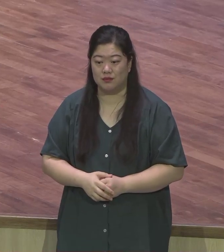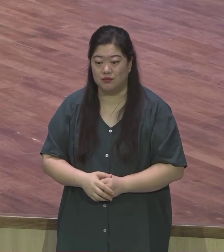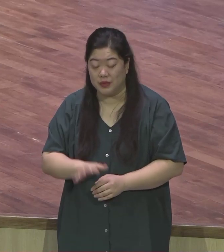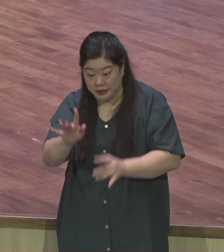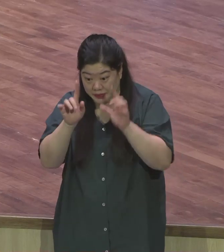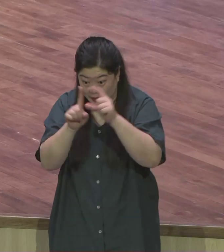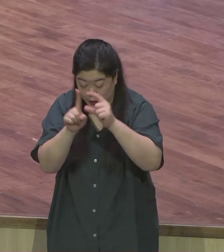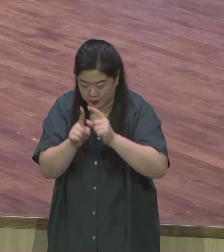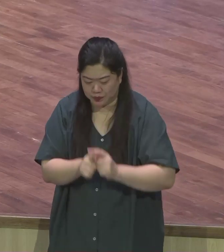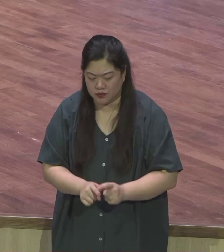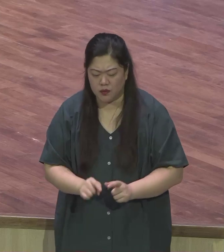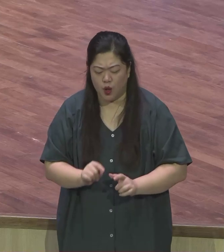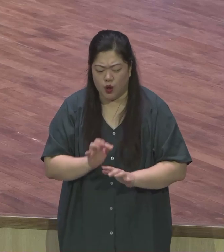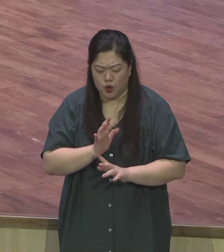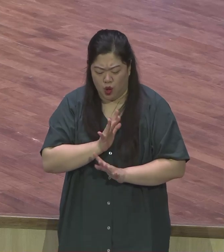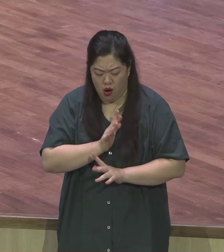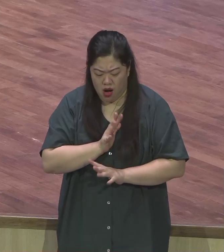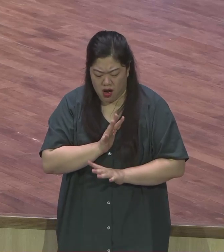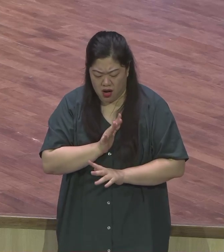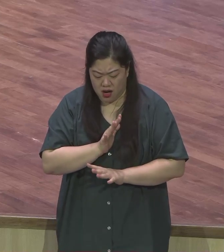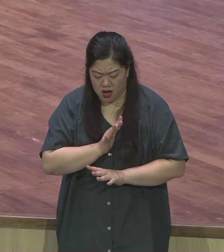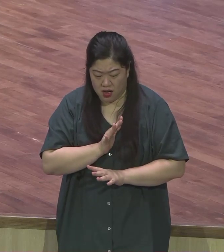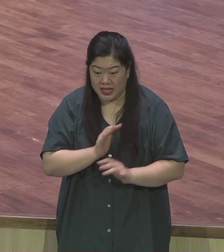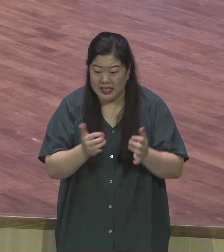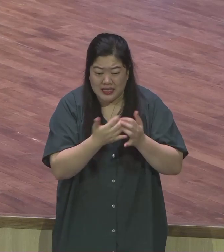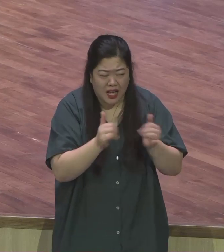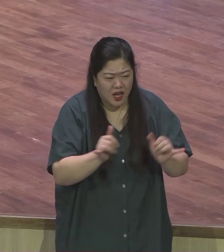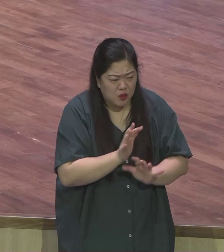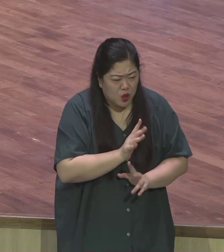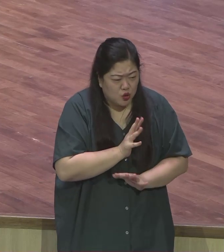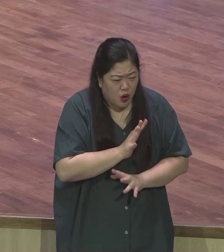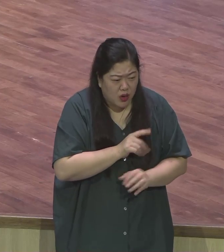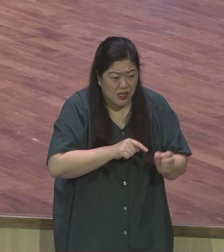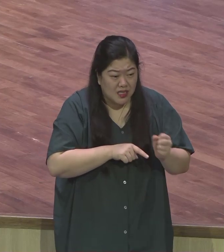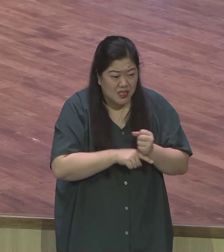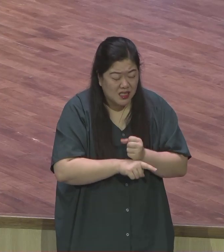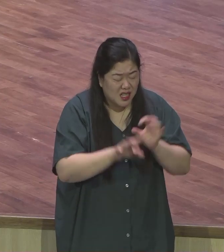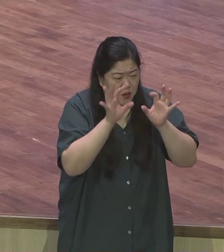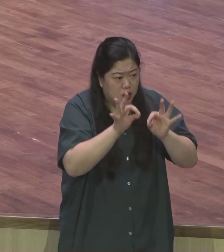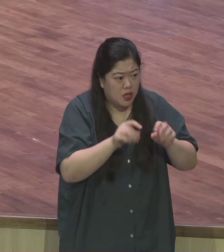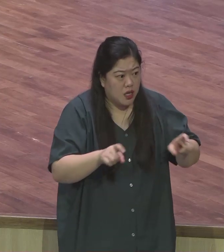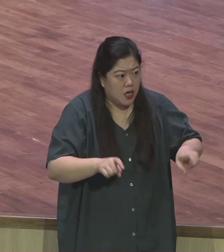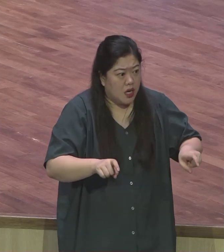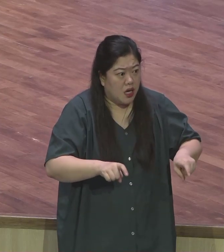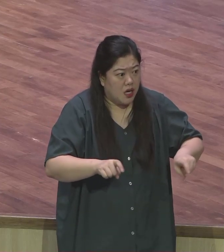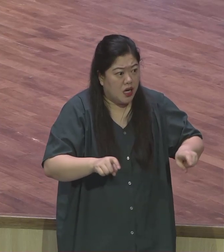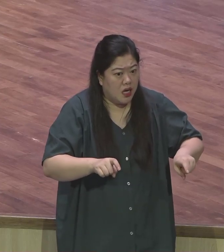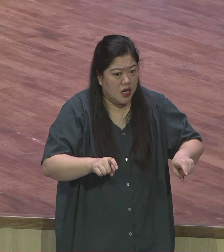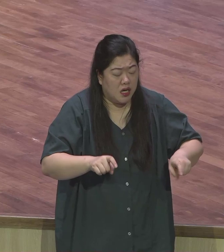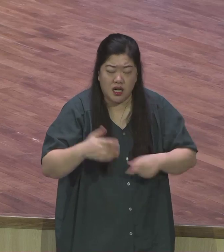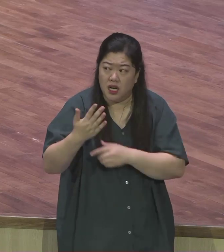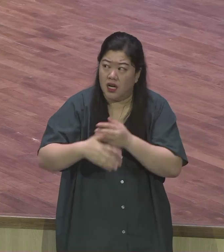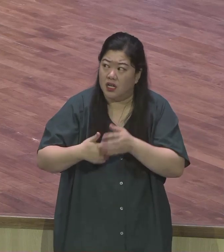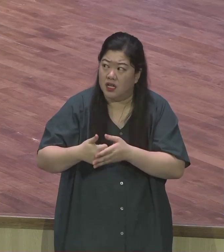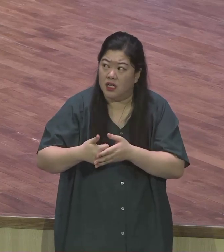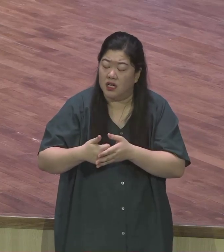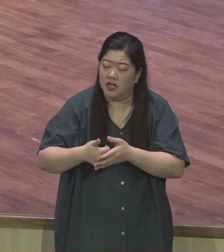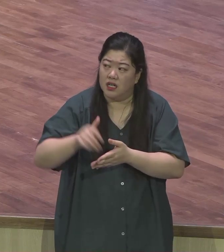하나님을 두려워하지 않는다는 것입니다 반대로 우리가 하나님을 두려워하고 경애한다는 것은 사람을